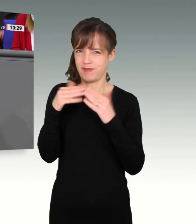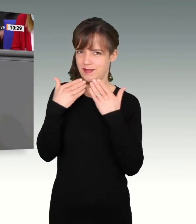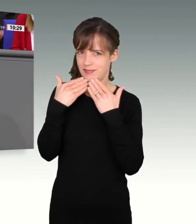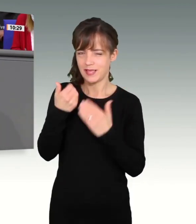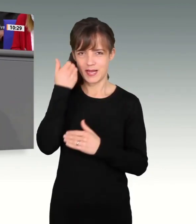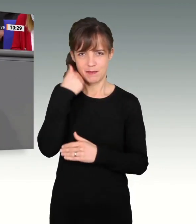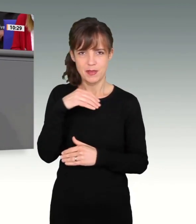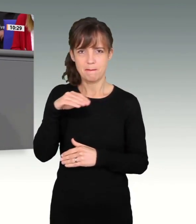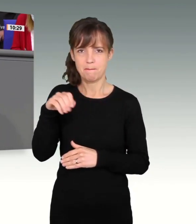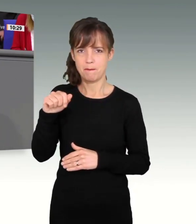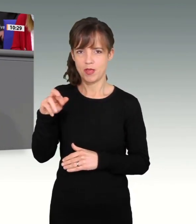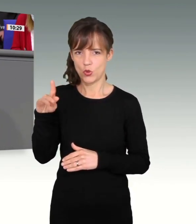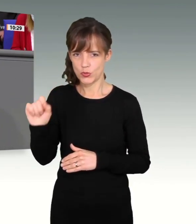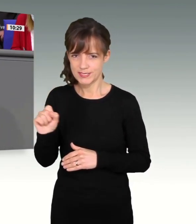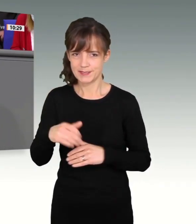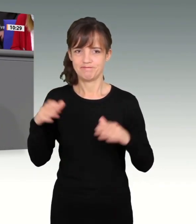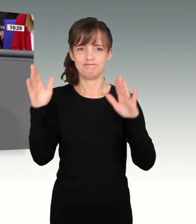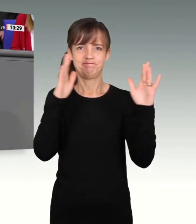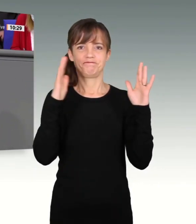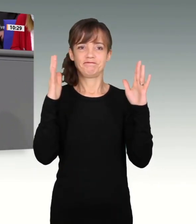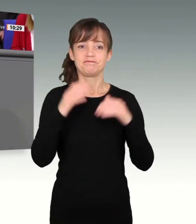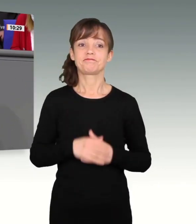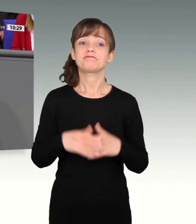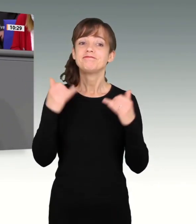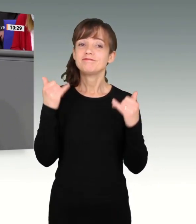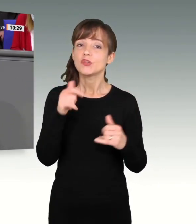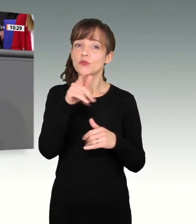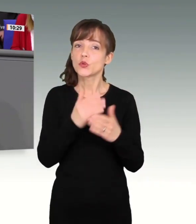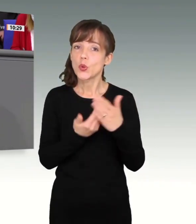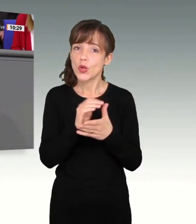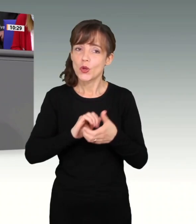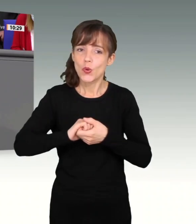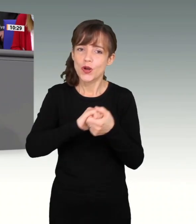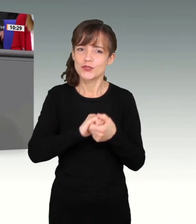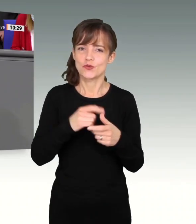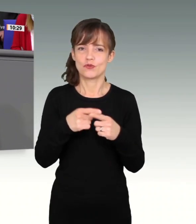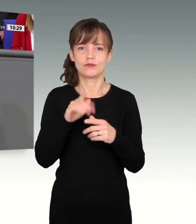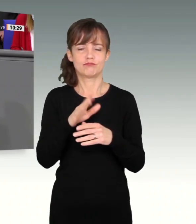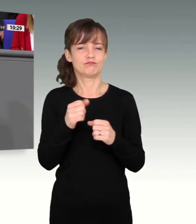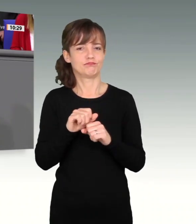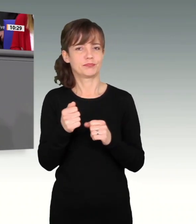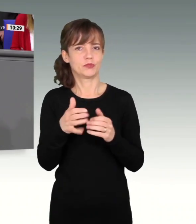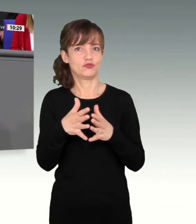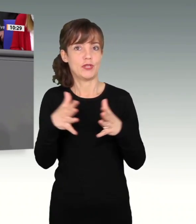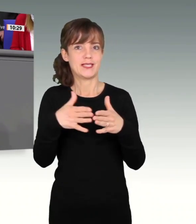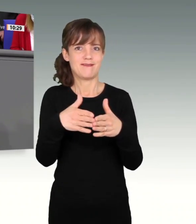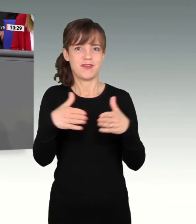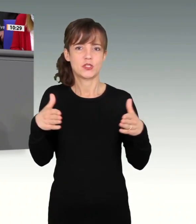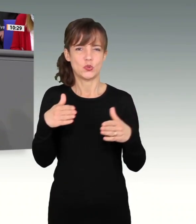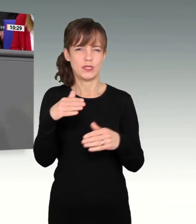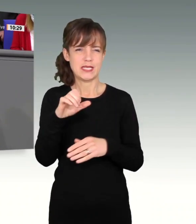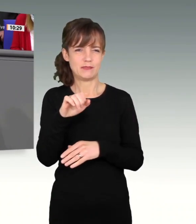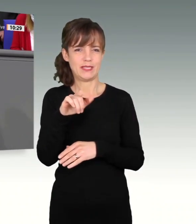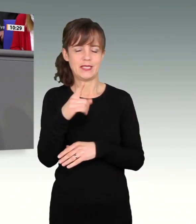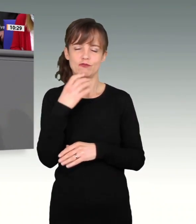An die neue Koalition und an ihre stärkste Fraktion, die SPD, möchte ich ausdrücklich den Appell und die Forderung richten, die